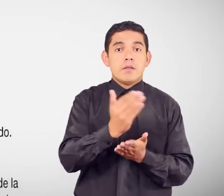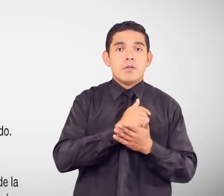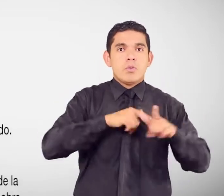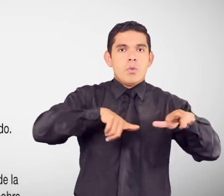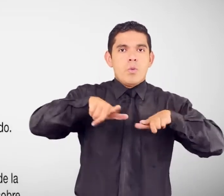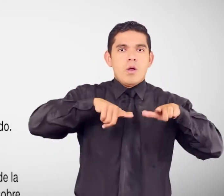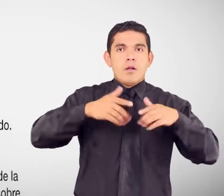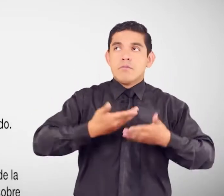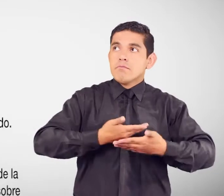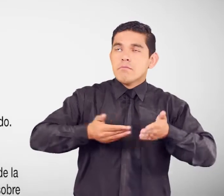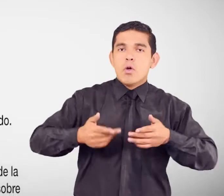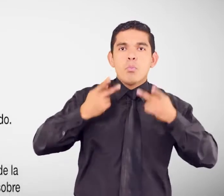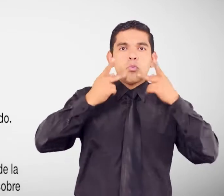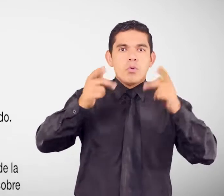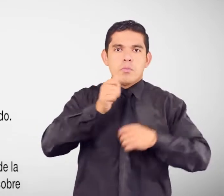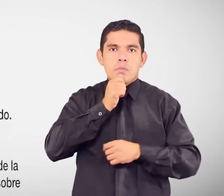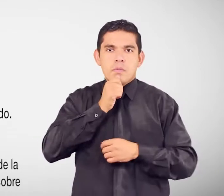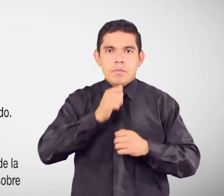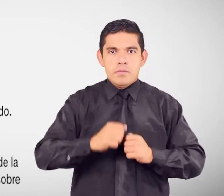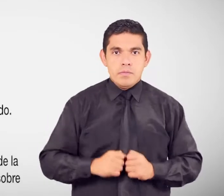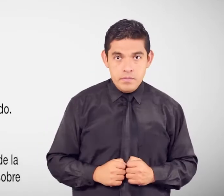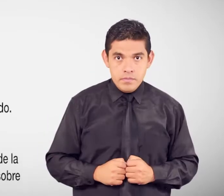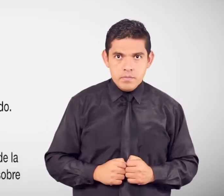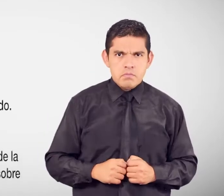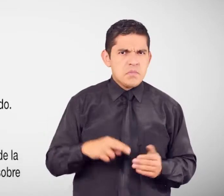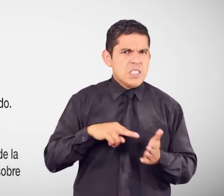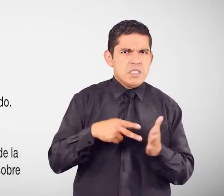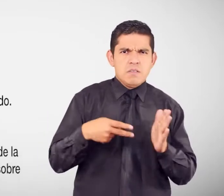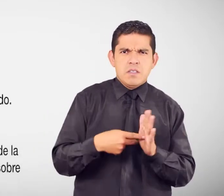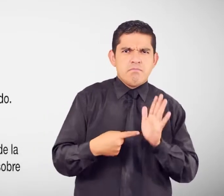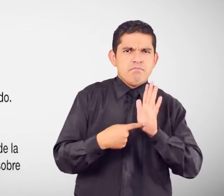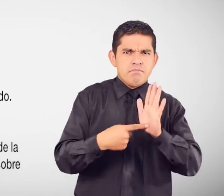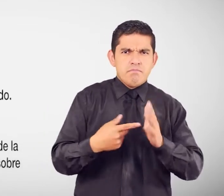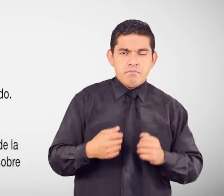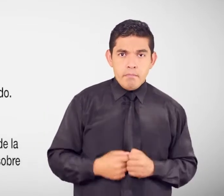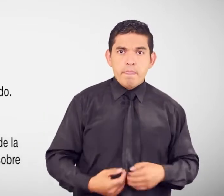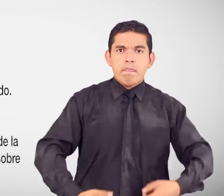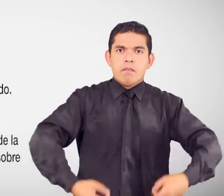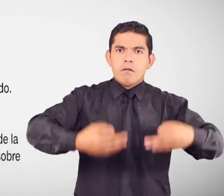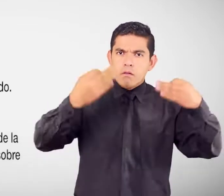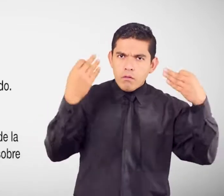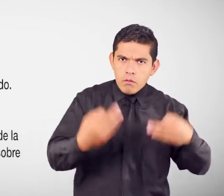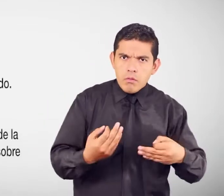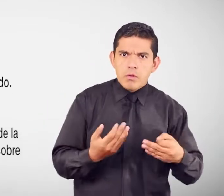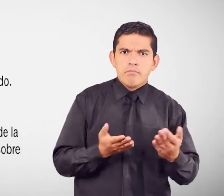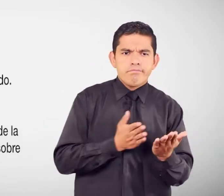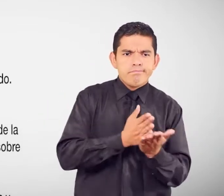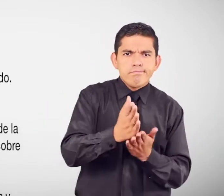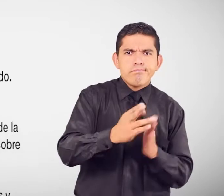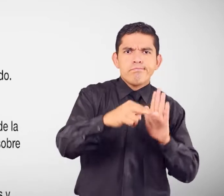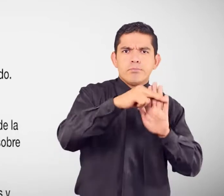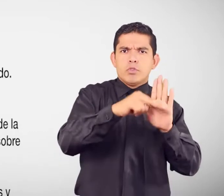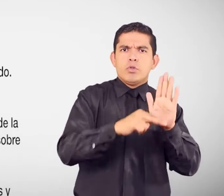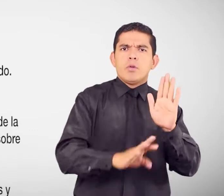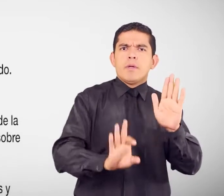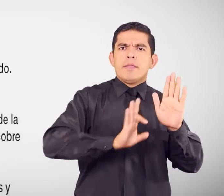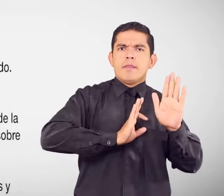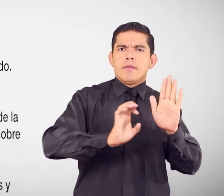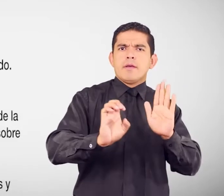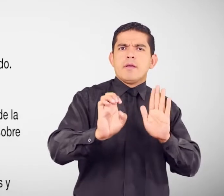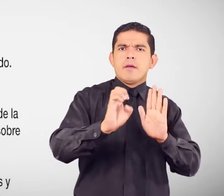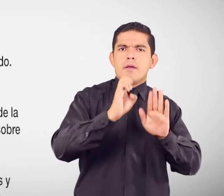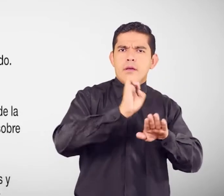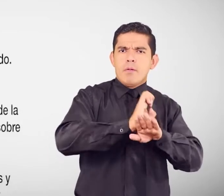privado En que consiste Es el cumplimiento de los parámetros De la normativa técnica ecuatoriana INEN Sobre